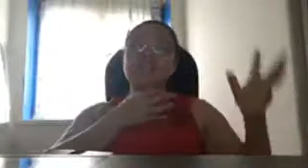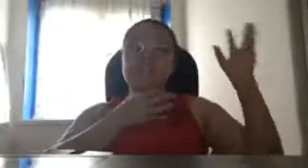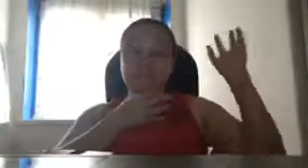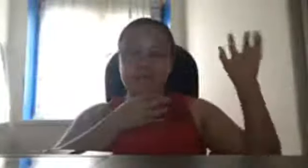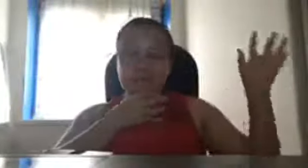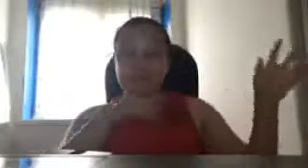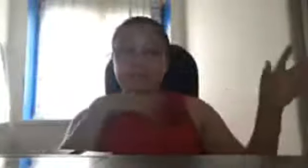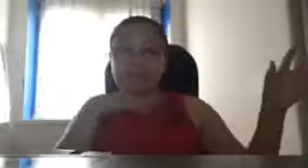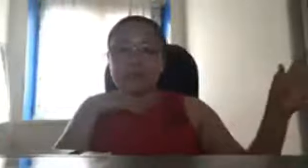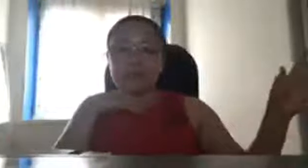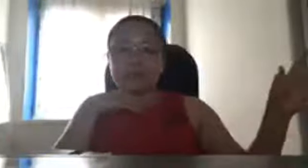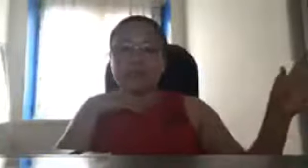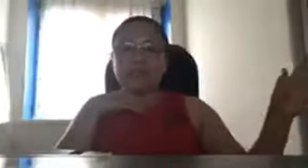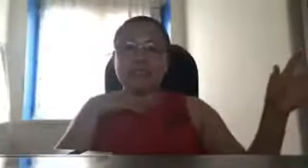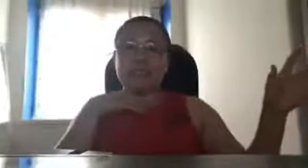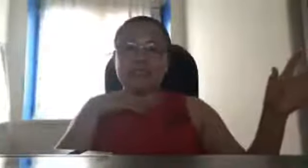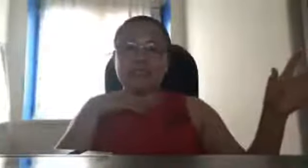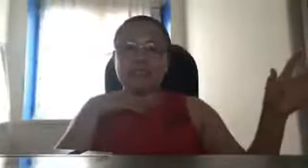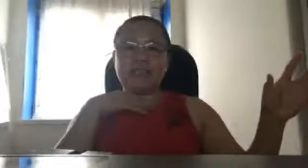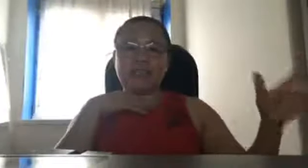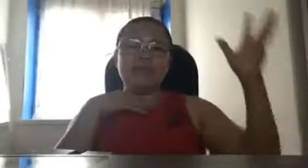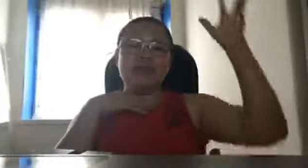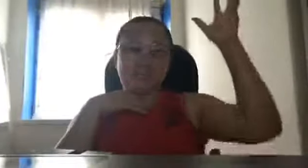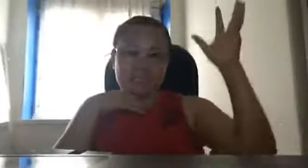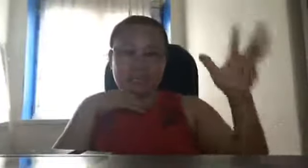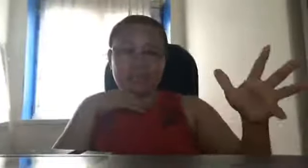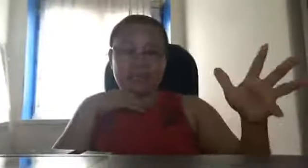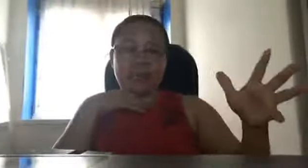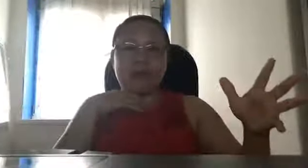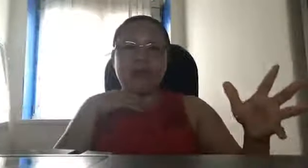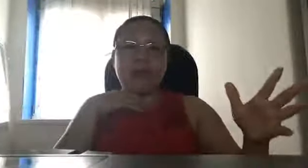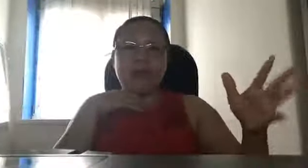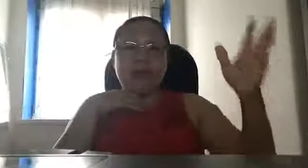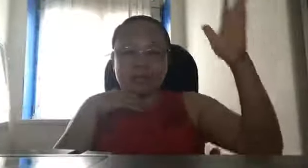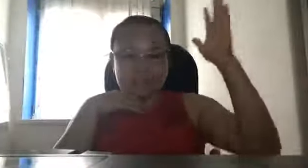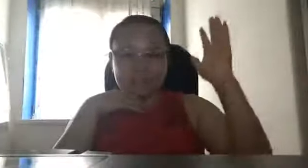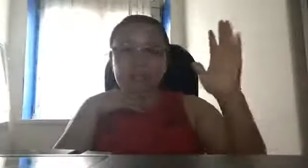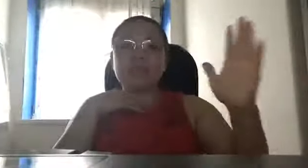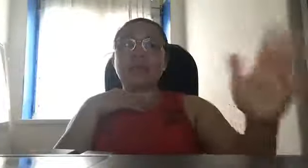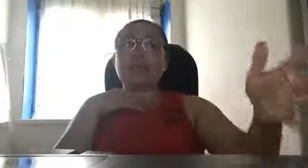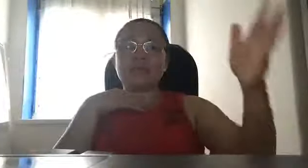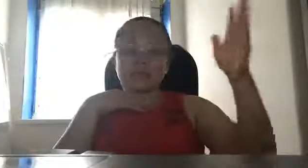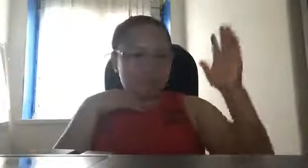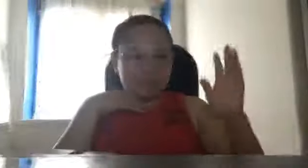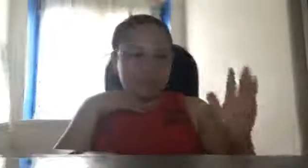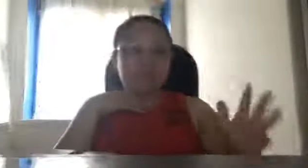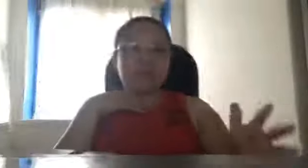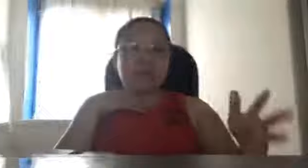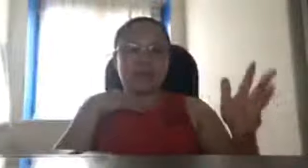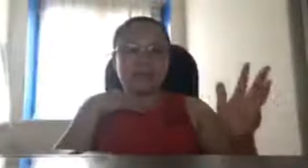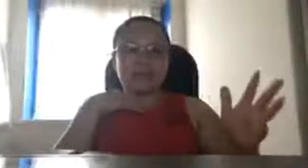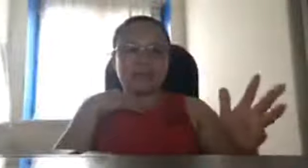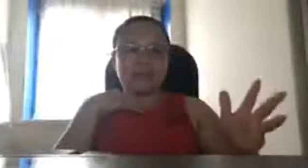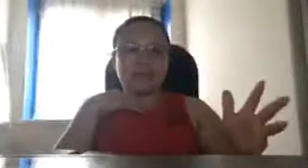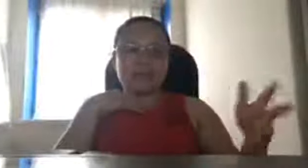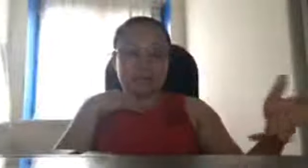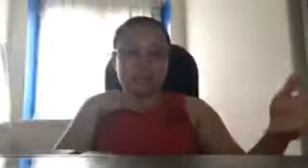China dahil hindi naman magsasalita ang China kasi pag ang China magsabi na eh kasi mayroong kaming hinarangan dyan na submarine